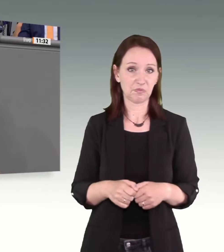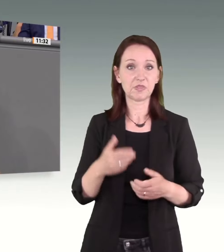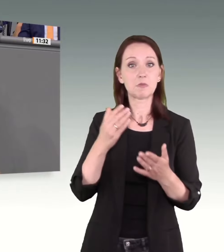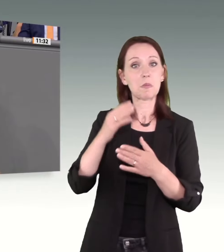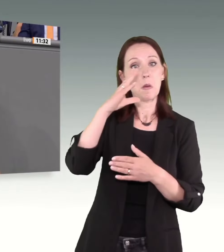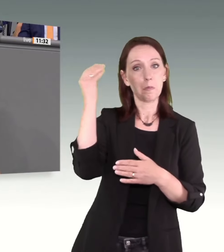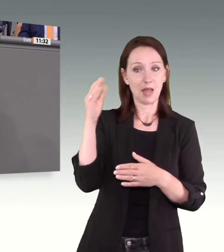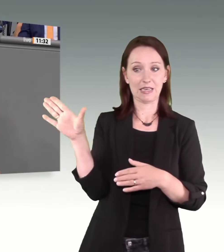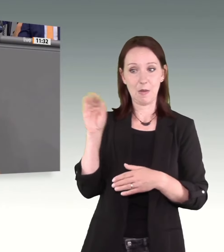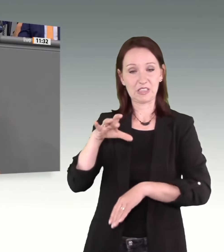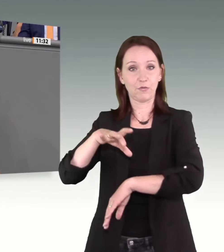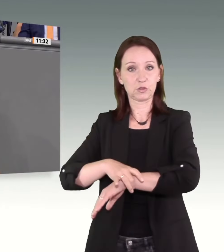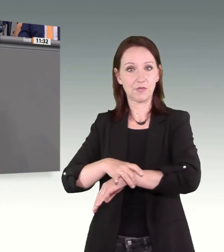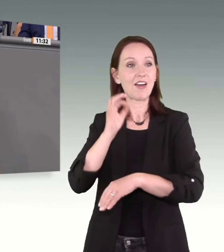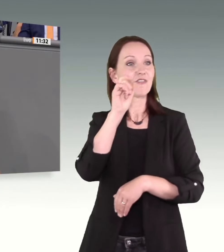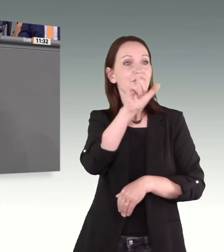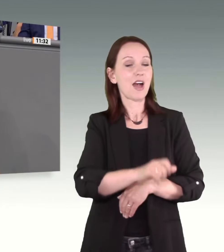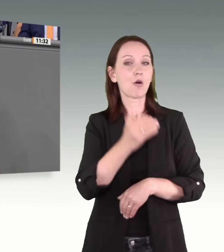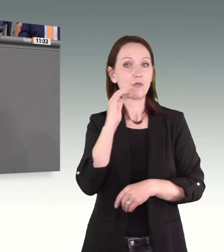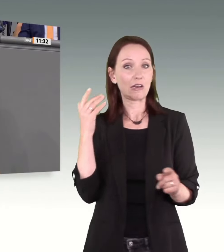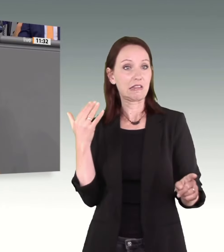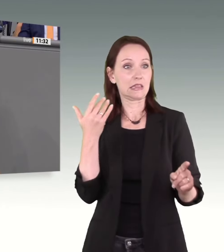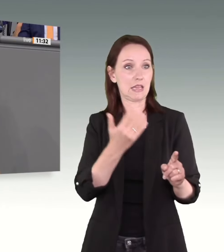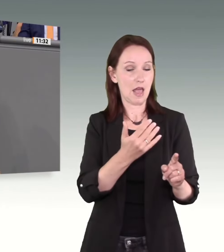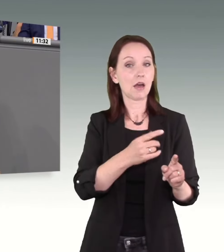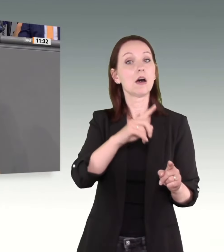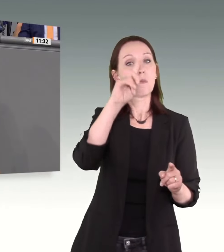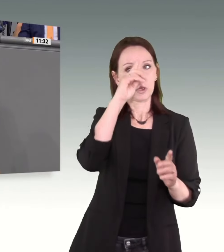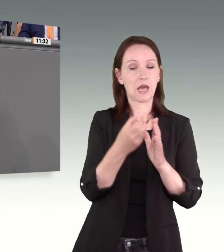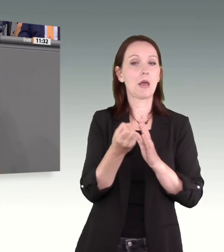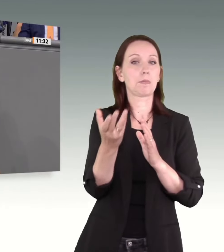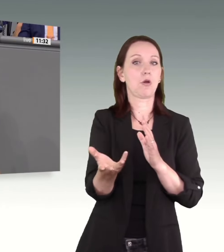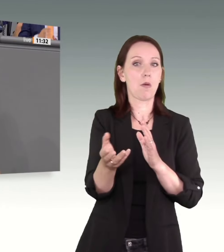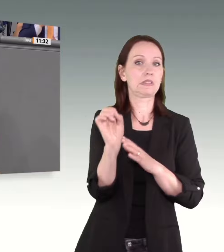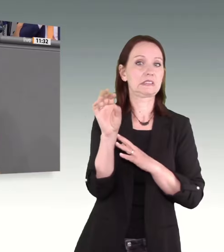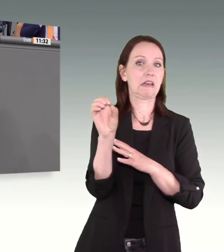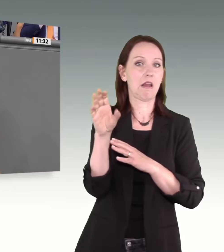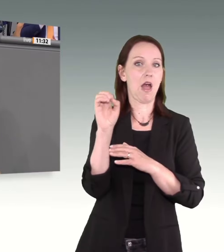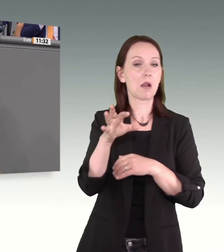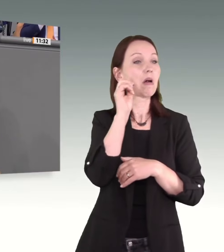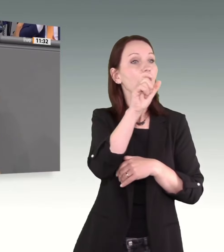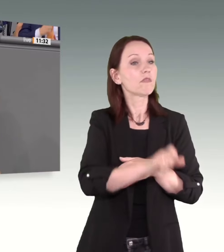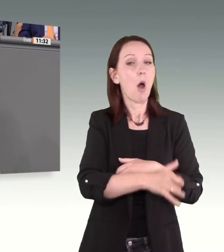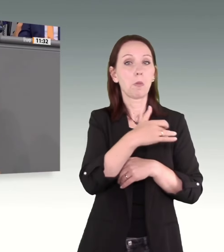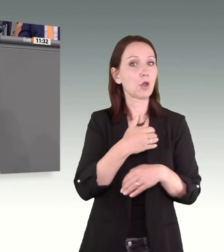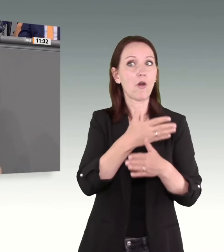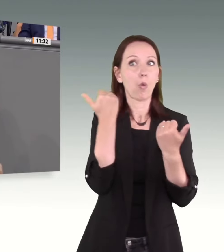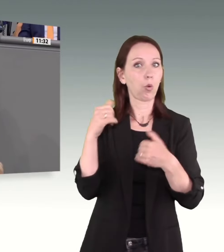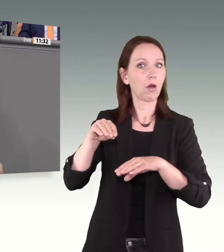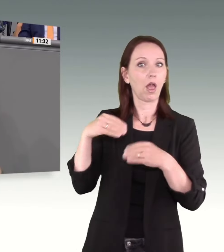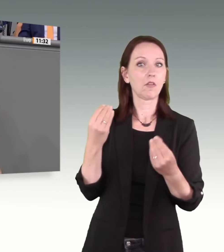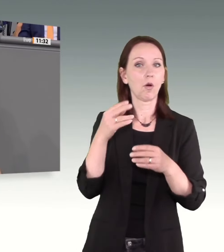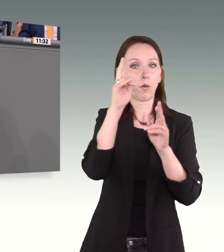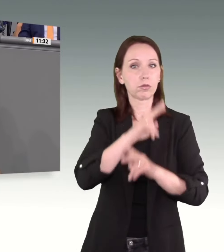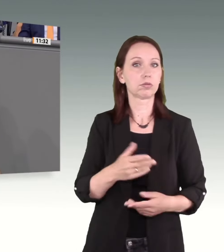Beispiel dem Wohnort der Frau nähern, würde die Polizei ein Signal erhalten, aber die betroffene Frau nicht. Diese Maßnahme würde